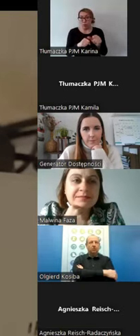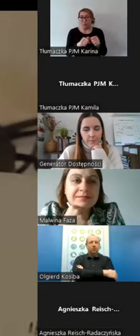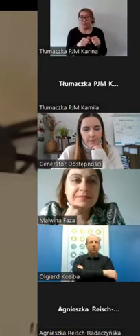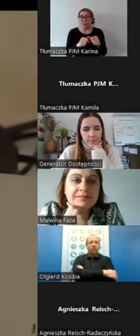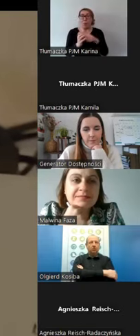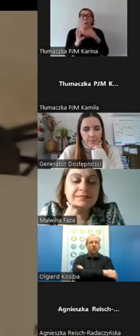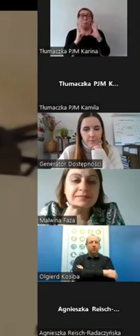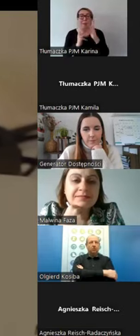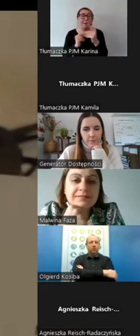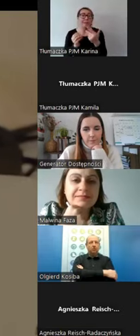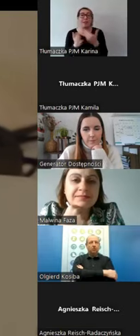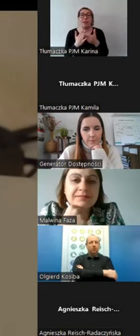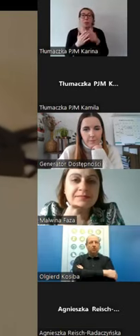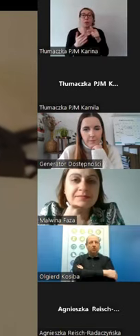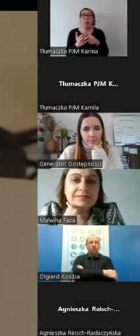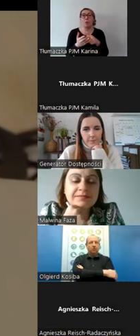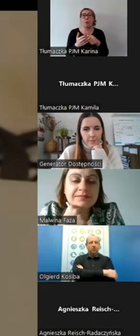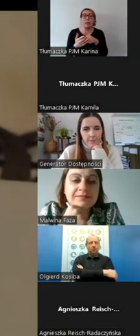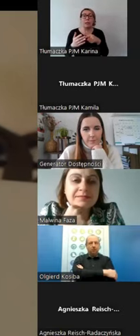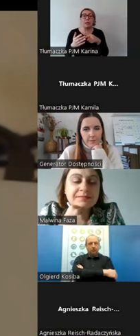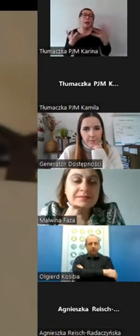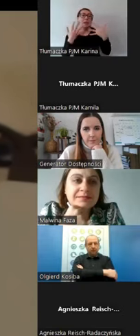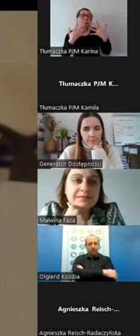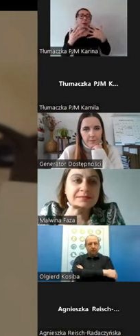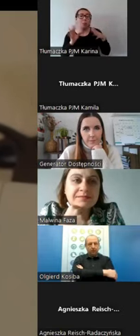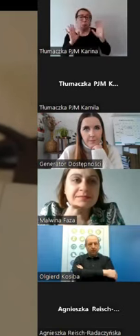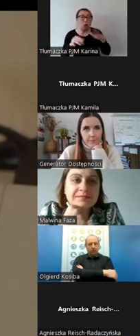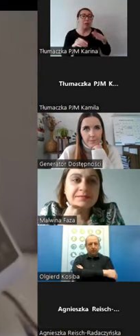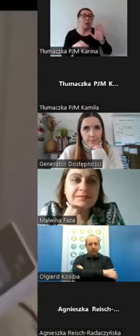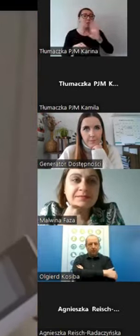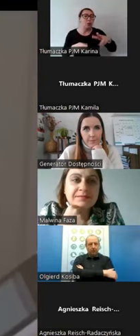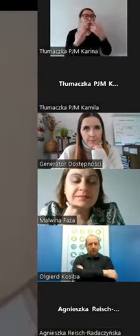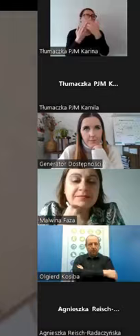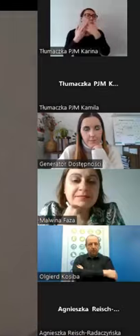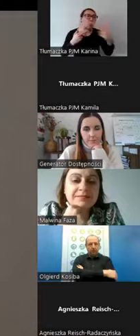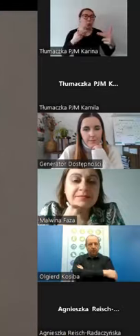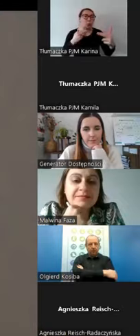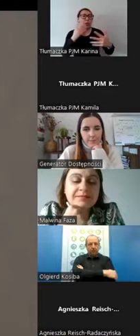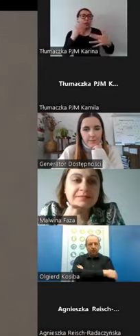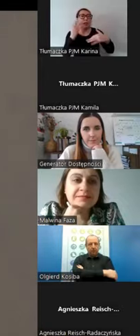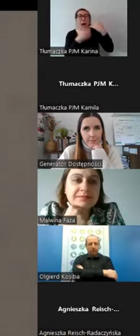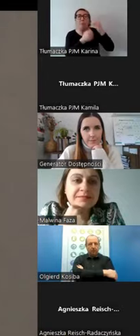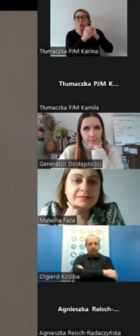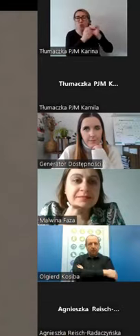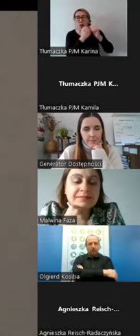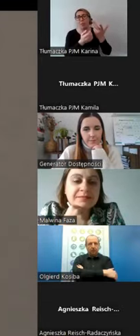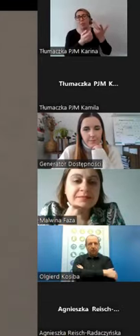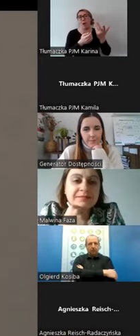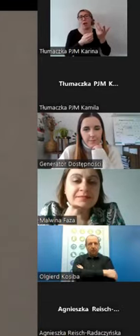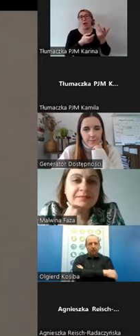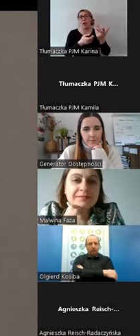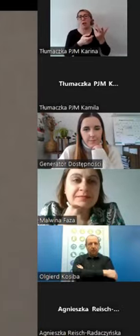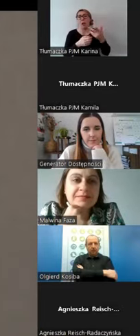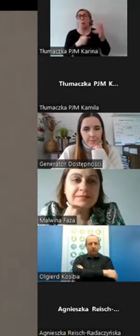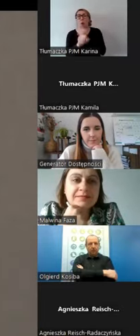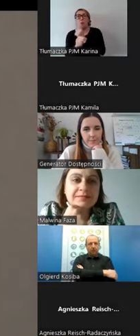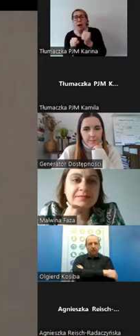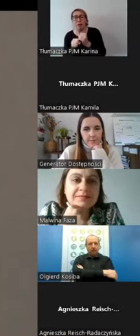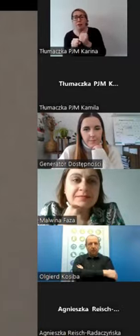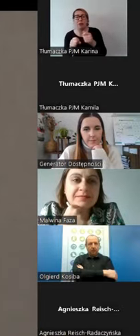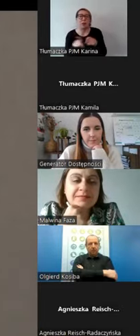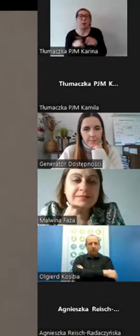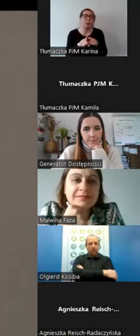że model takiego spaceru może połączyć dzieci z różnymi zaburzeniami, zarówno tymi poważnymi, jak i